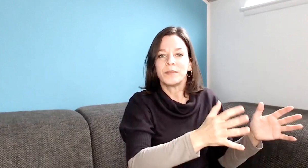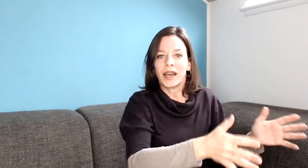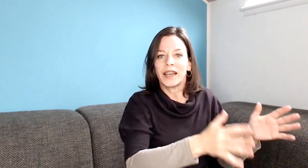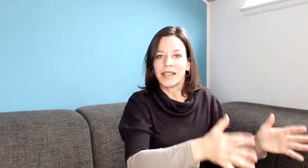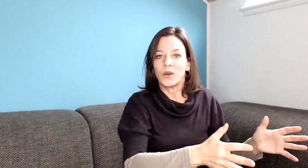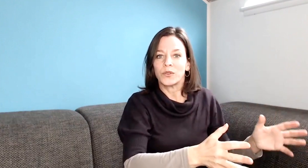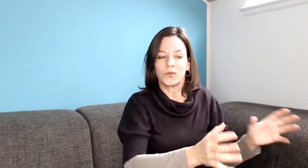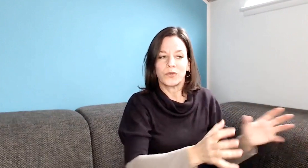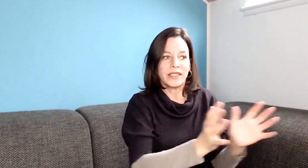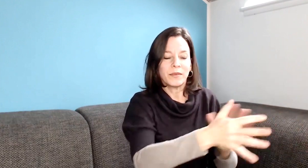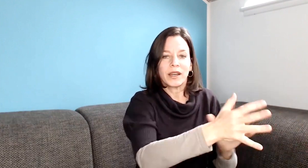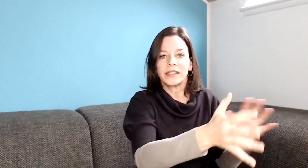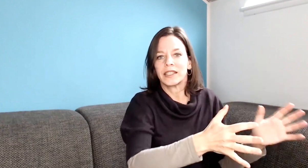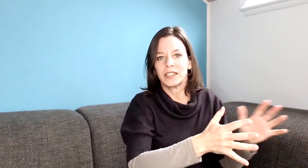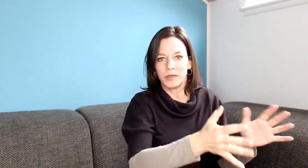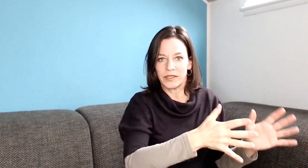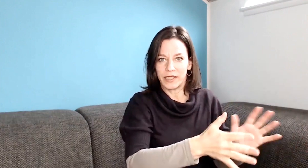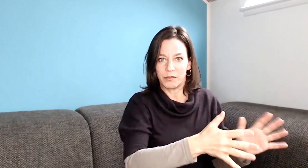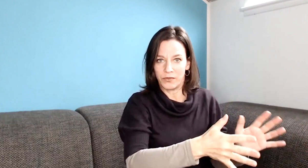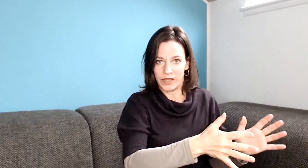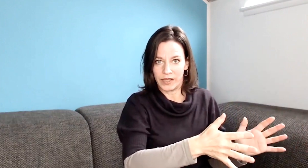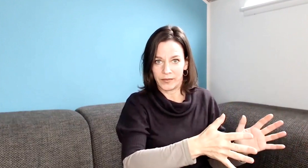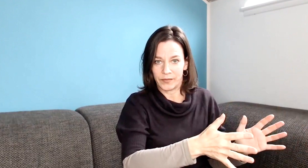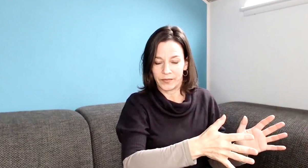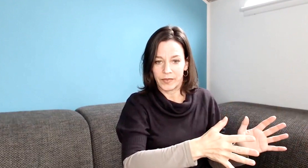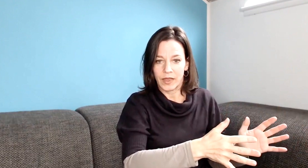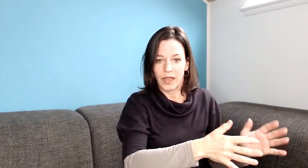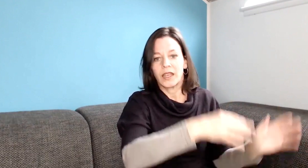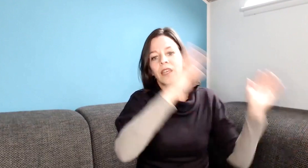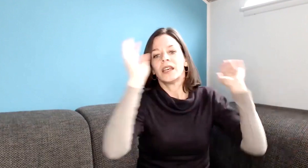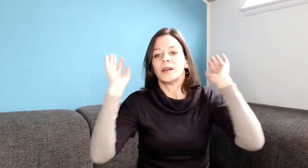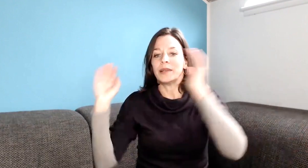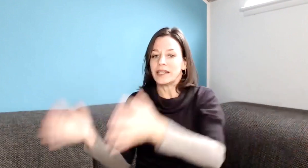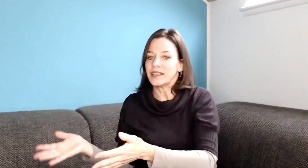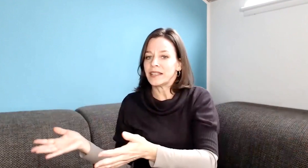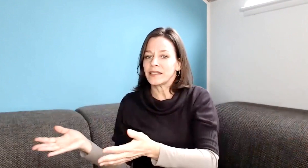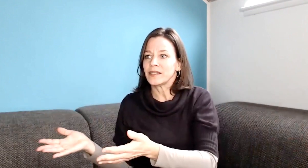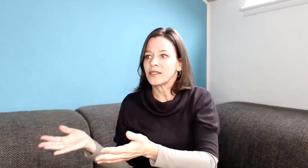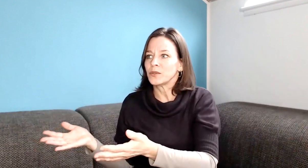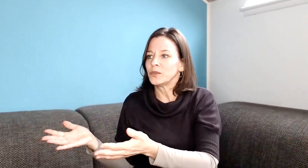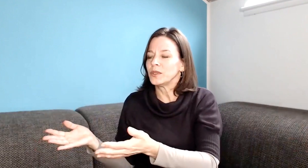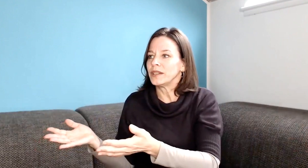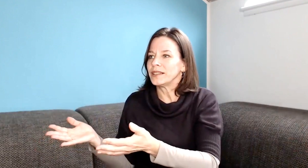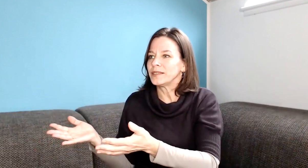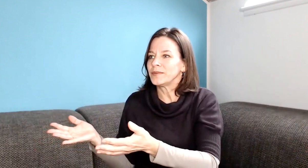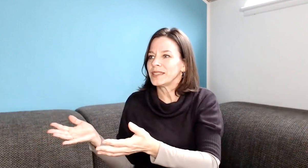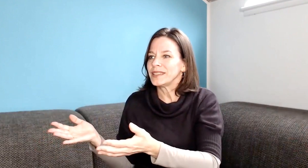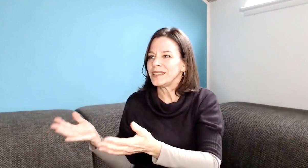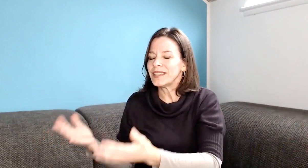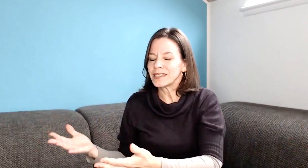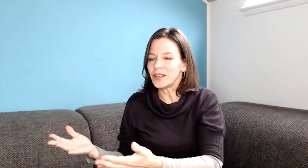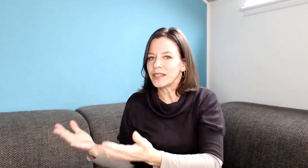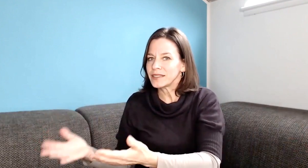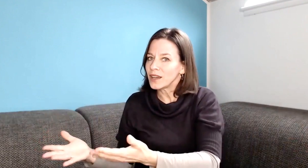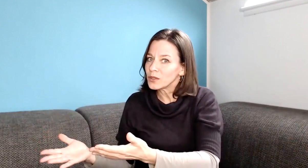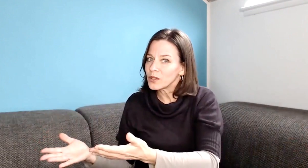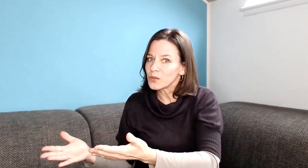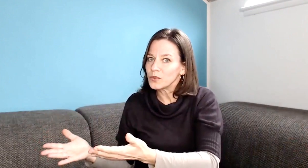Bereich aus und in diesem Bereich kann ich mich sicher bewegen. Bei der 6 ist es so, die nagt ja auch dazu,